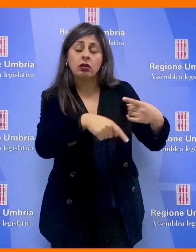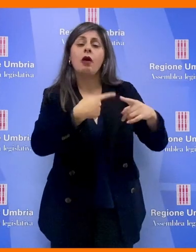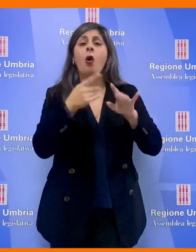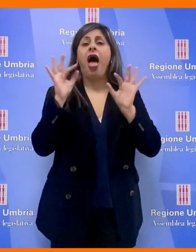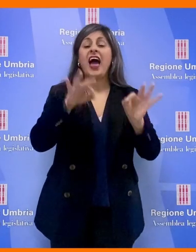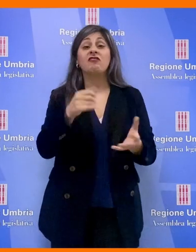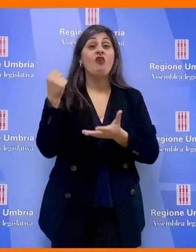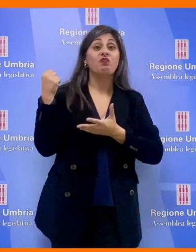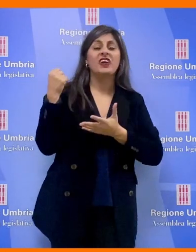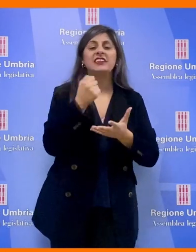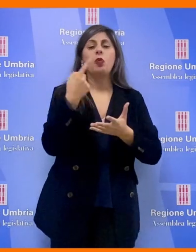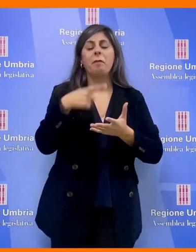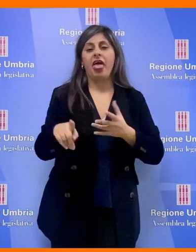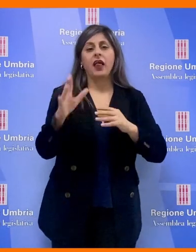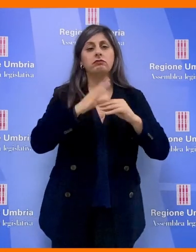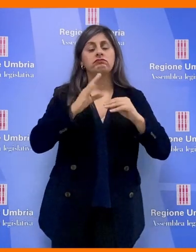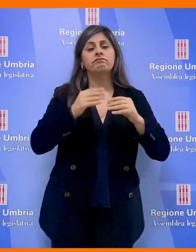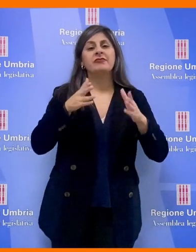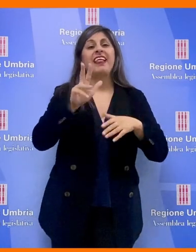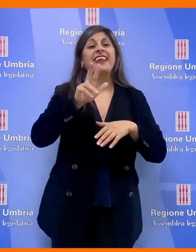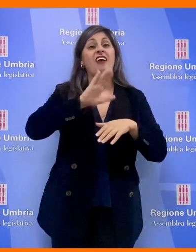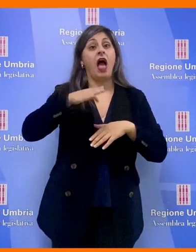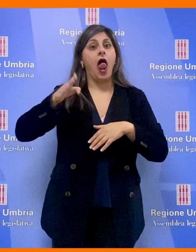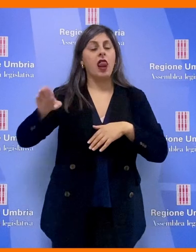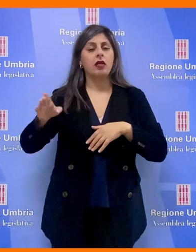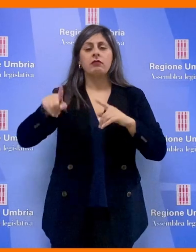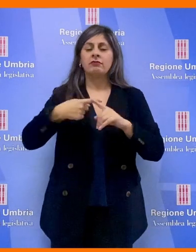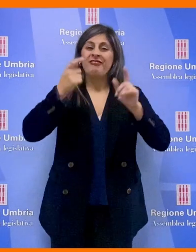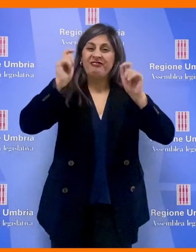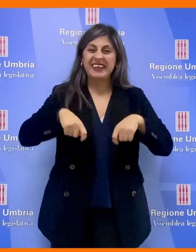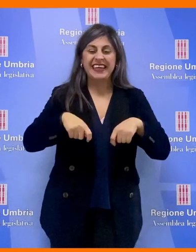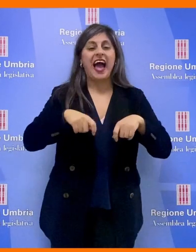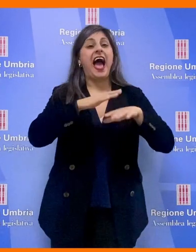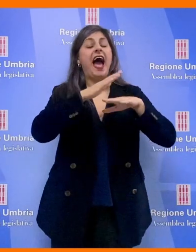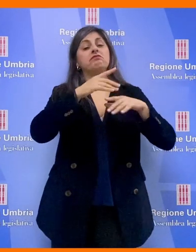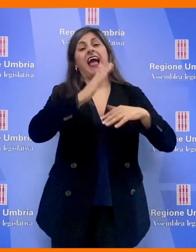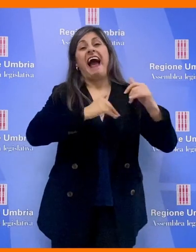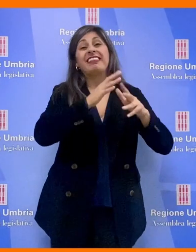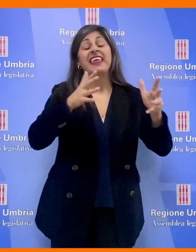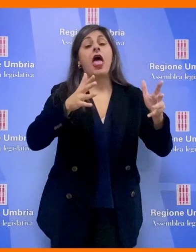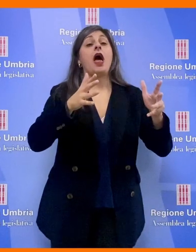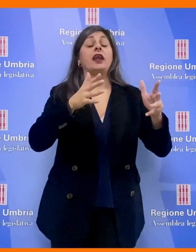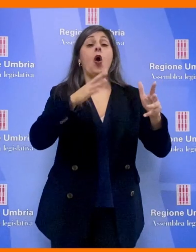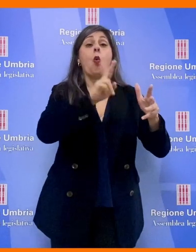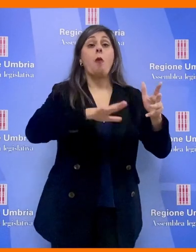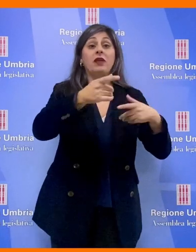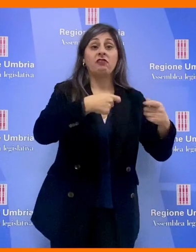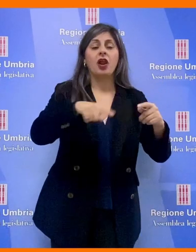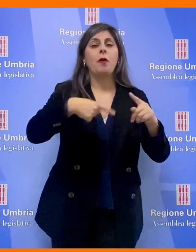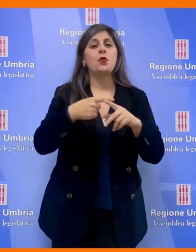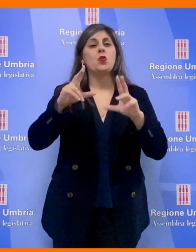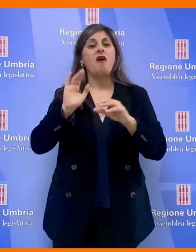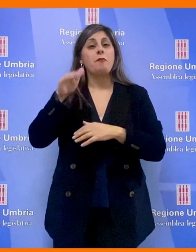finanziamento per completare la Tre Valli, far partire i cantieri di Umbria Fiere e la Nuova Monteluce. Nel